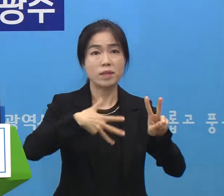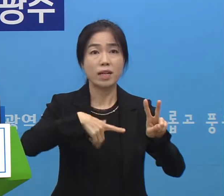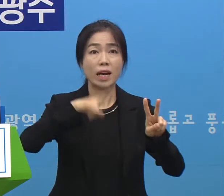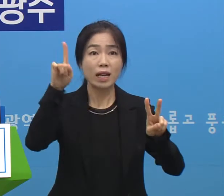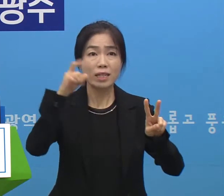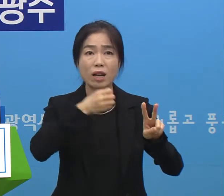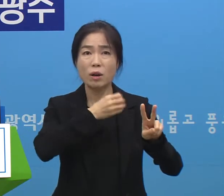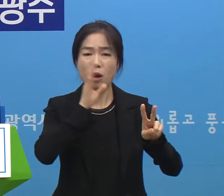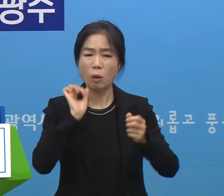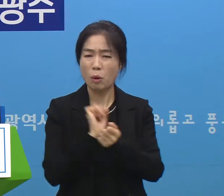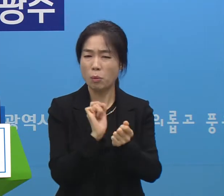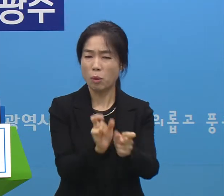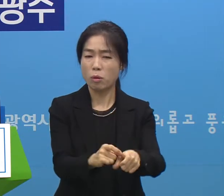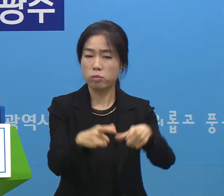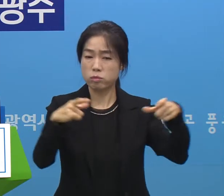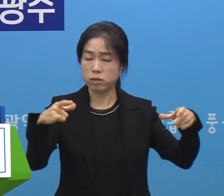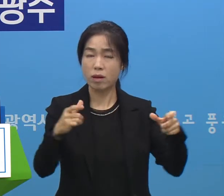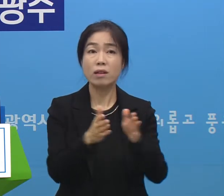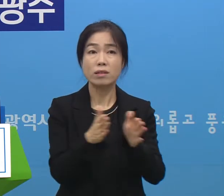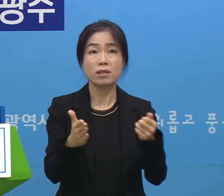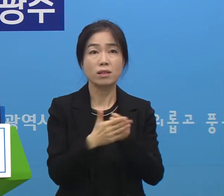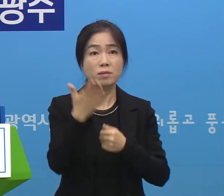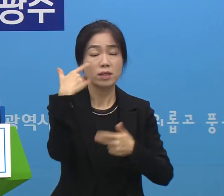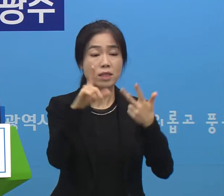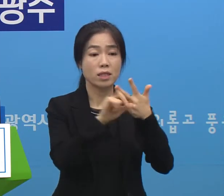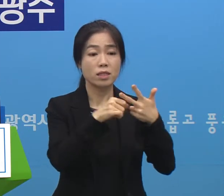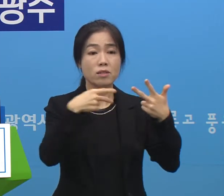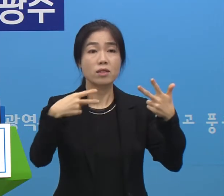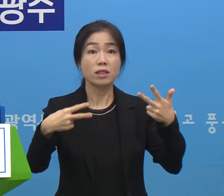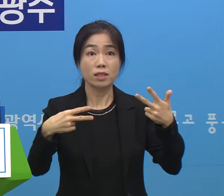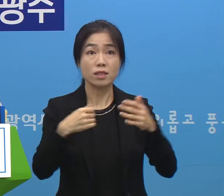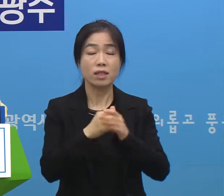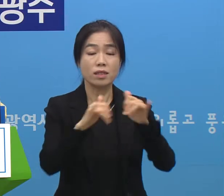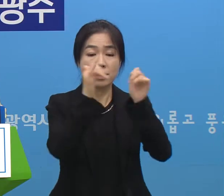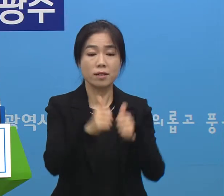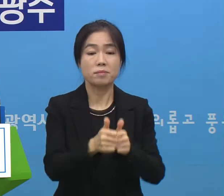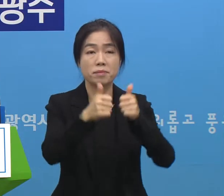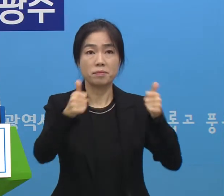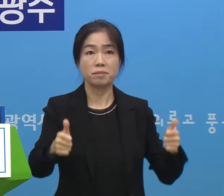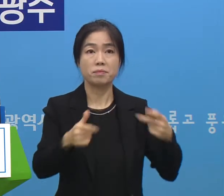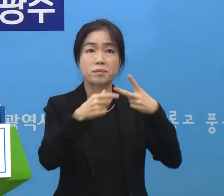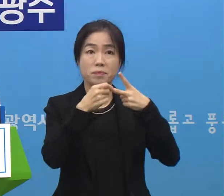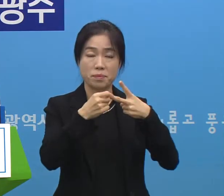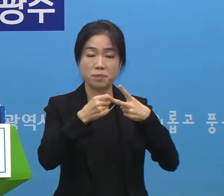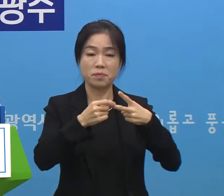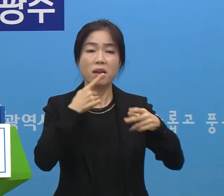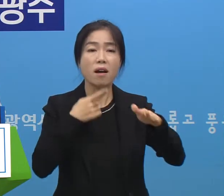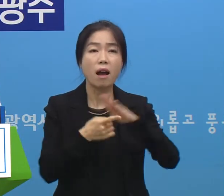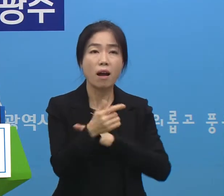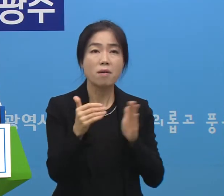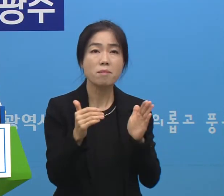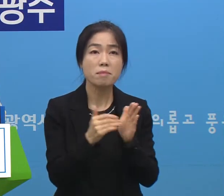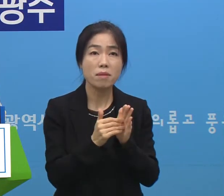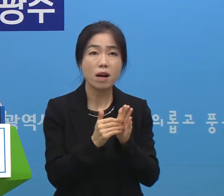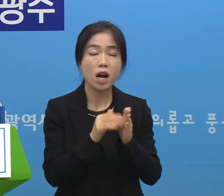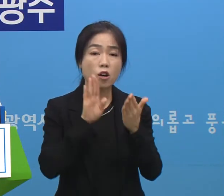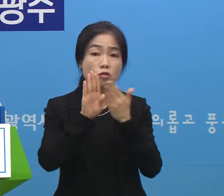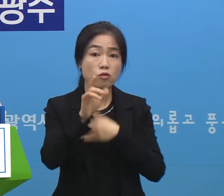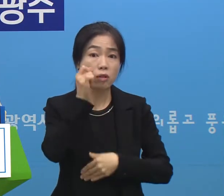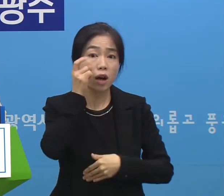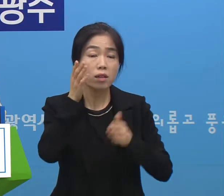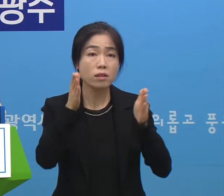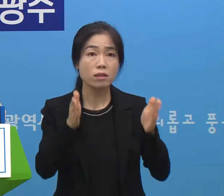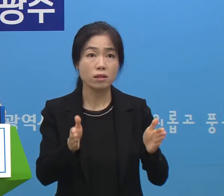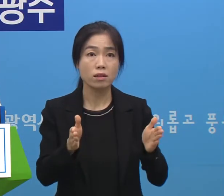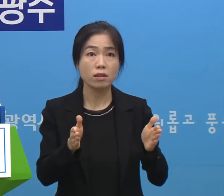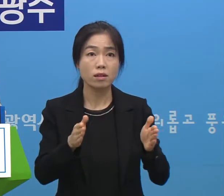대유행이 시작되자 지난 7월 2일 사회적 거리 두기 2단계를 시행했고 이후 한 달여